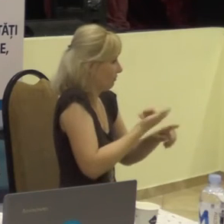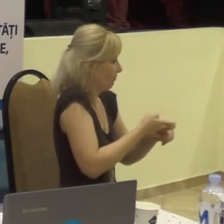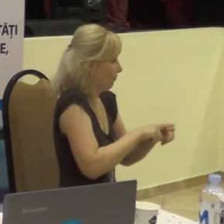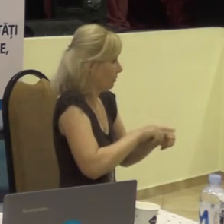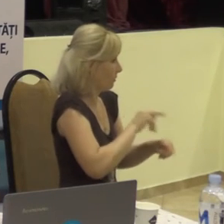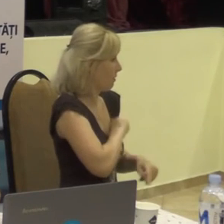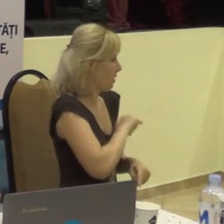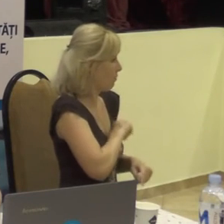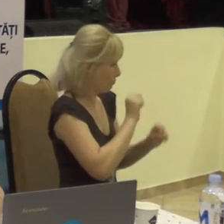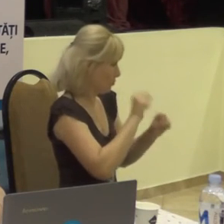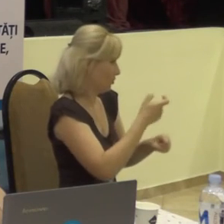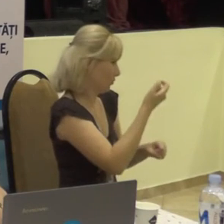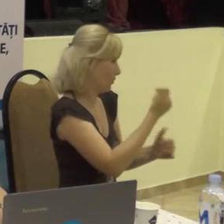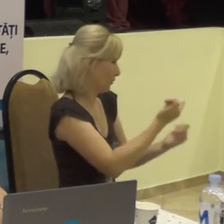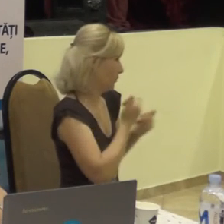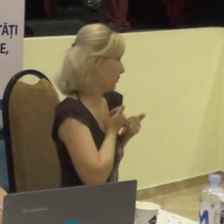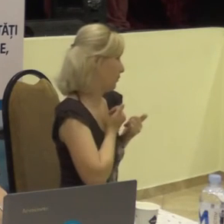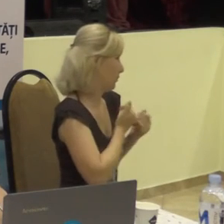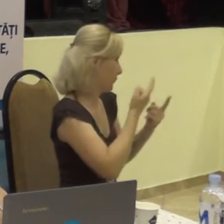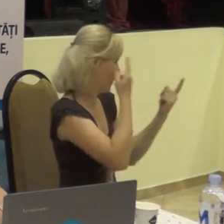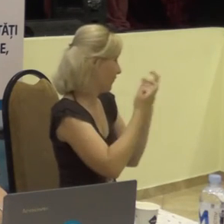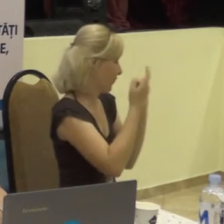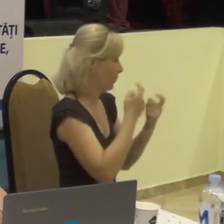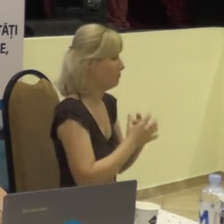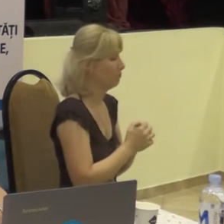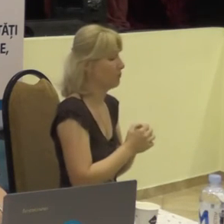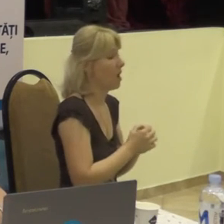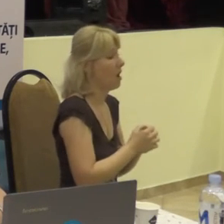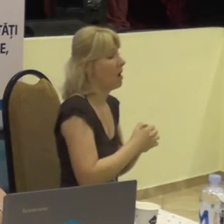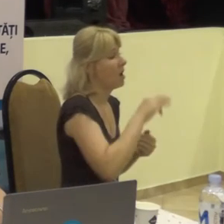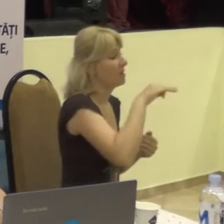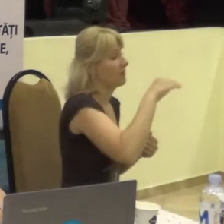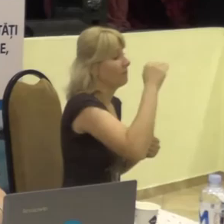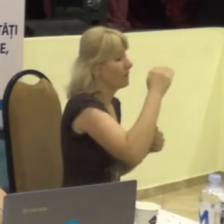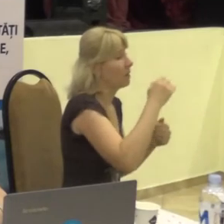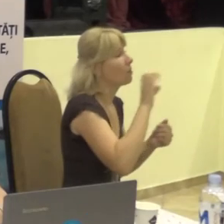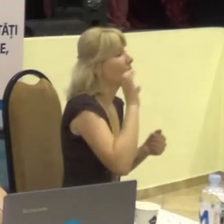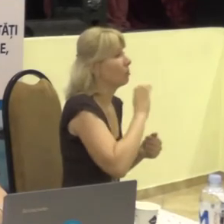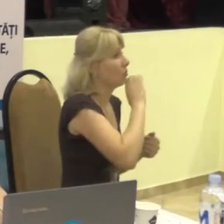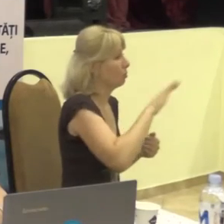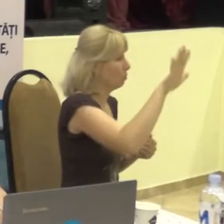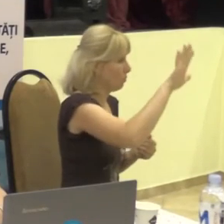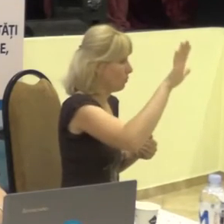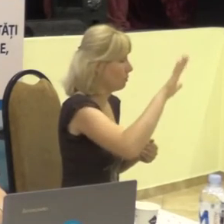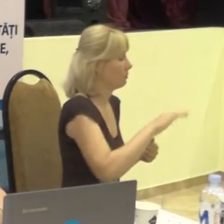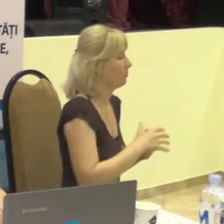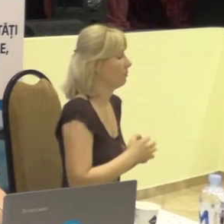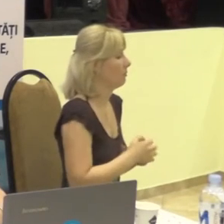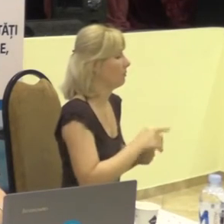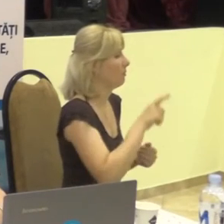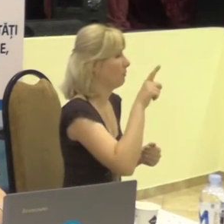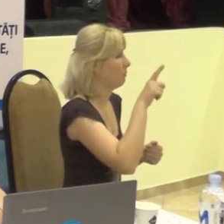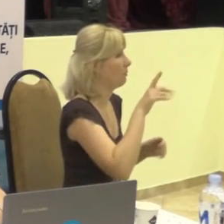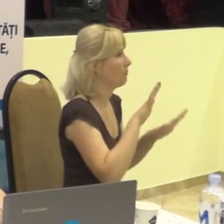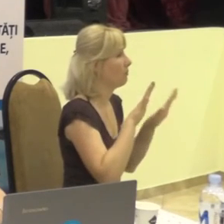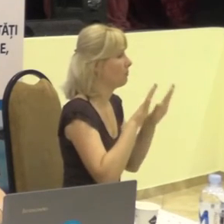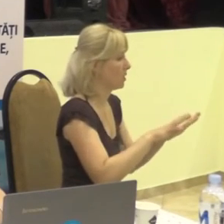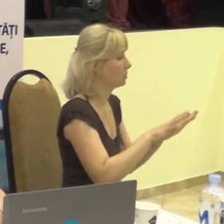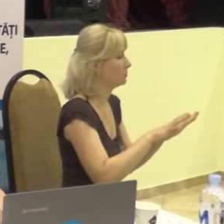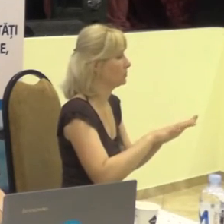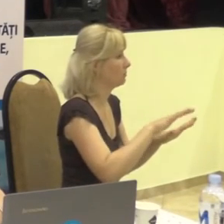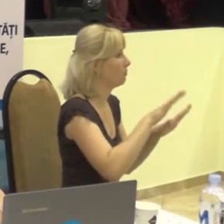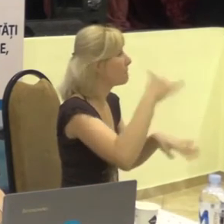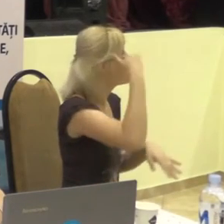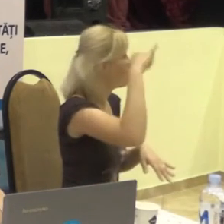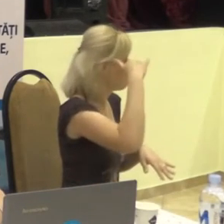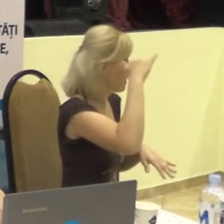să descrieți un pic acest aspect. Filiala teritorială Nord se află în municipiu